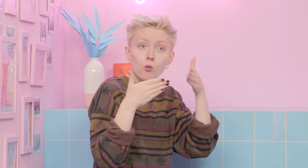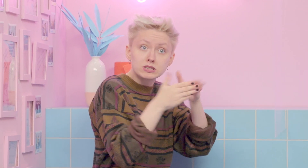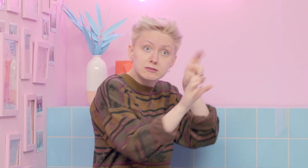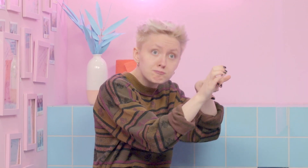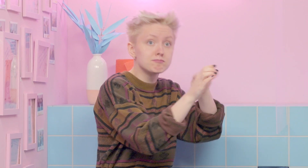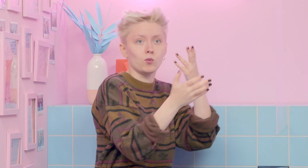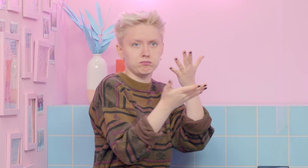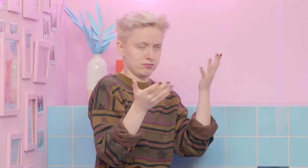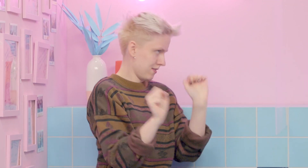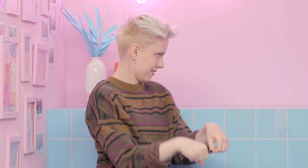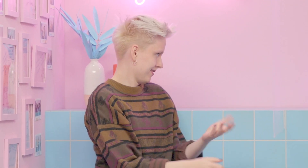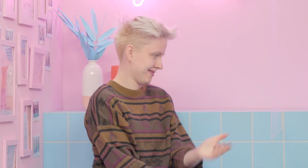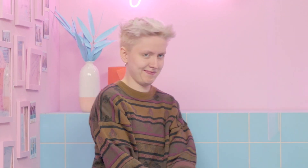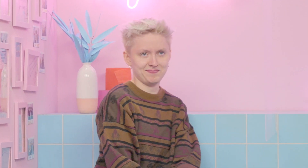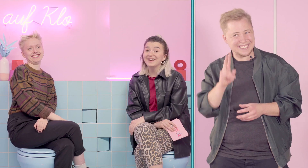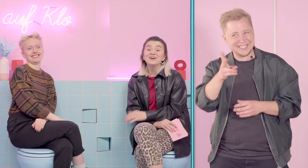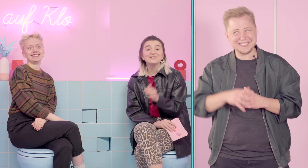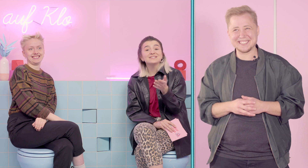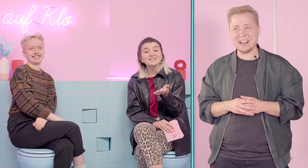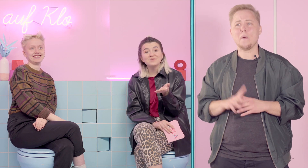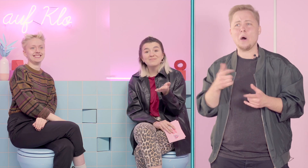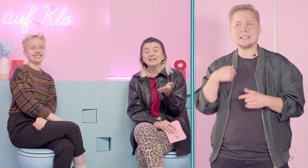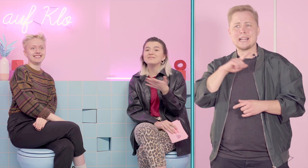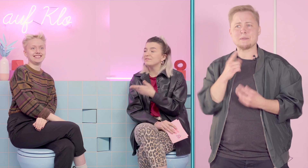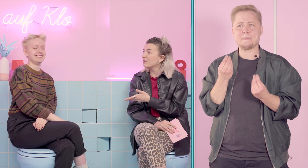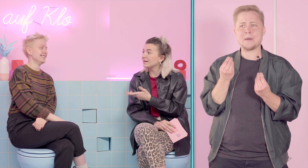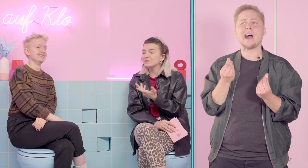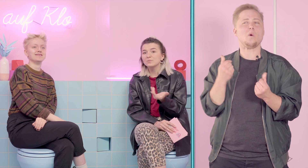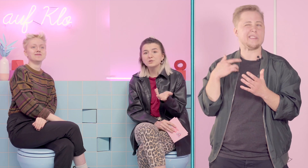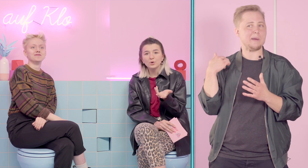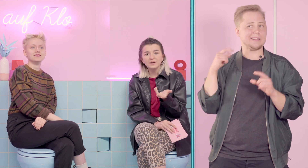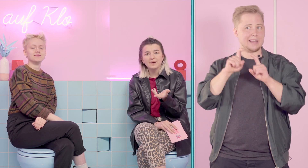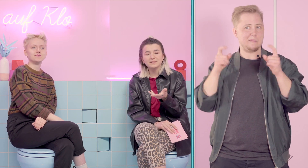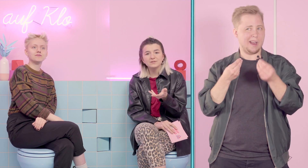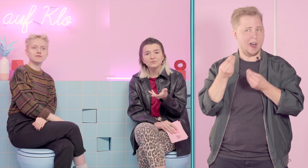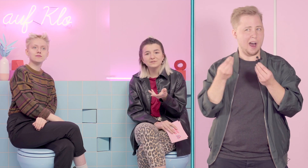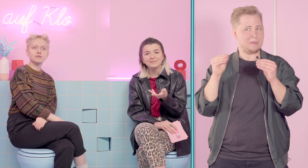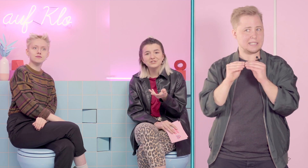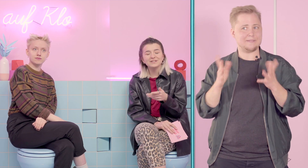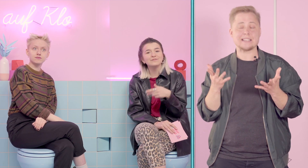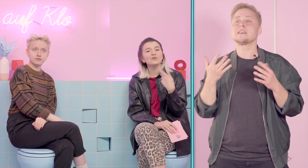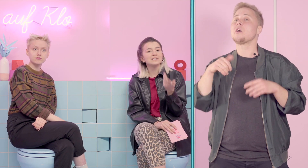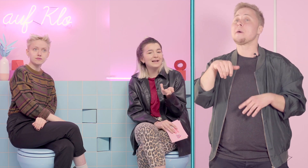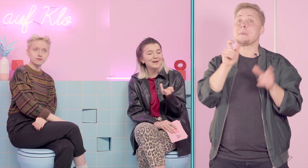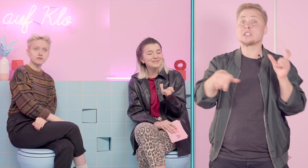einem Kurs, das wäre ja auch eine Möglichkeit. Ja, und was ich auch immer merke, weil wir auch gerade darüber gesprochen haben, dass junge Menschen ja den Vorteil haben, die